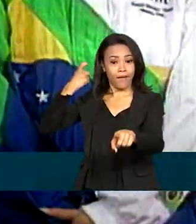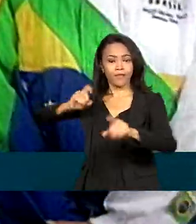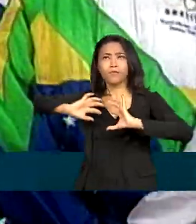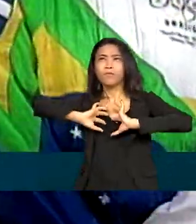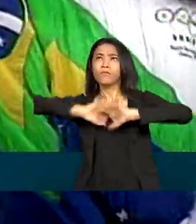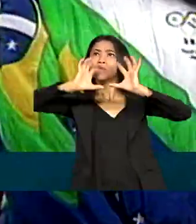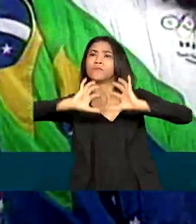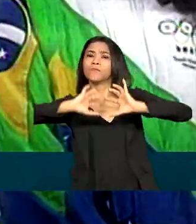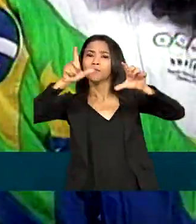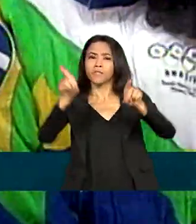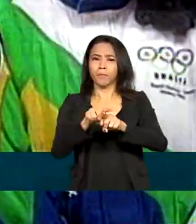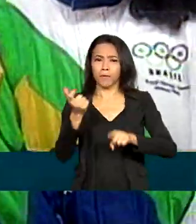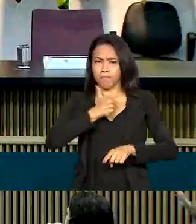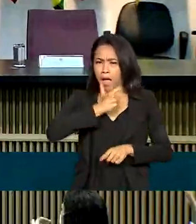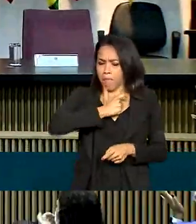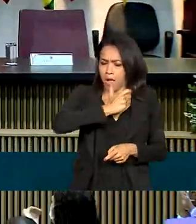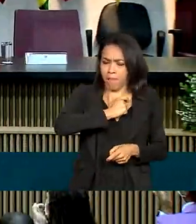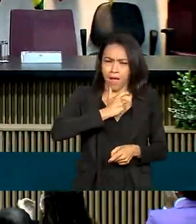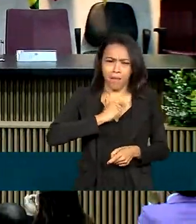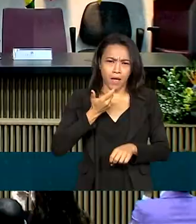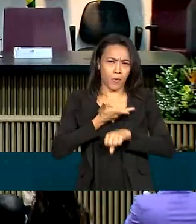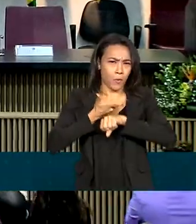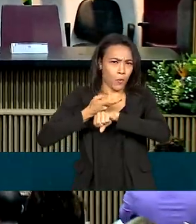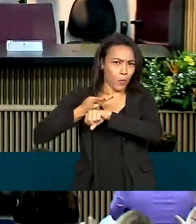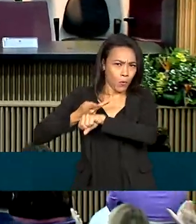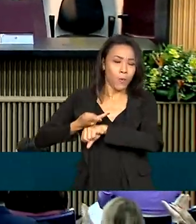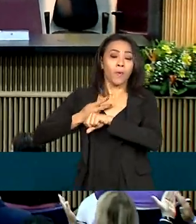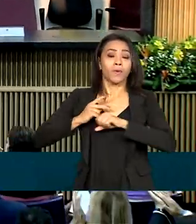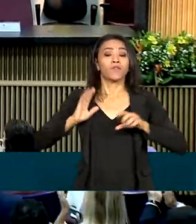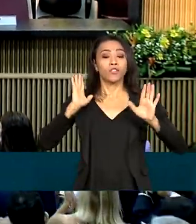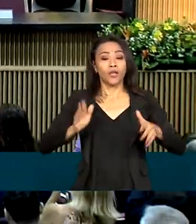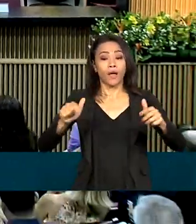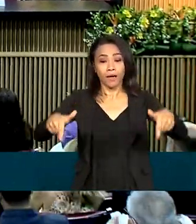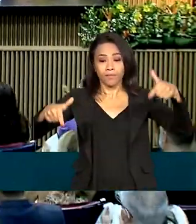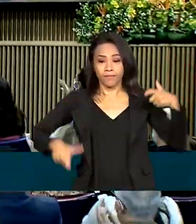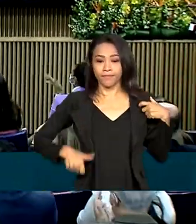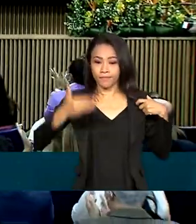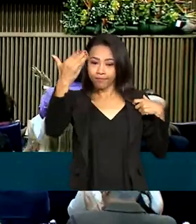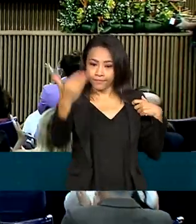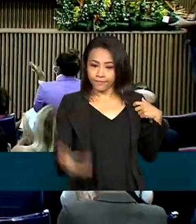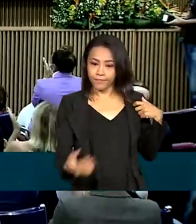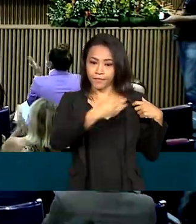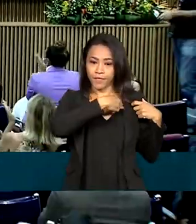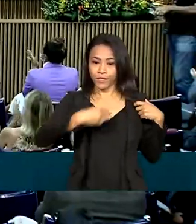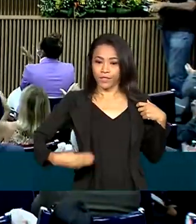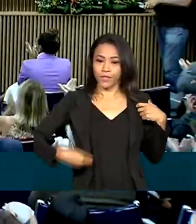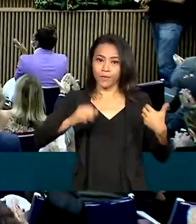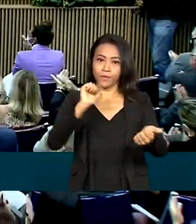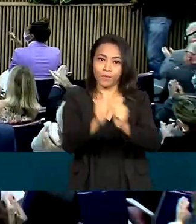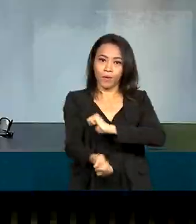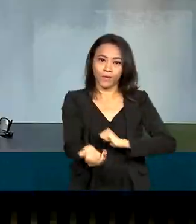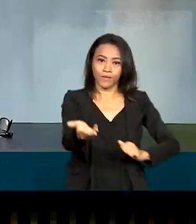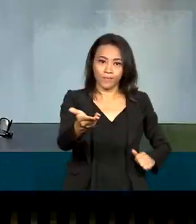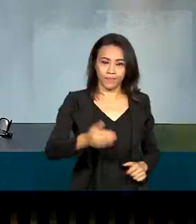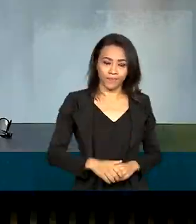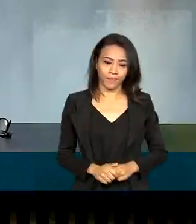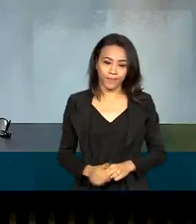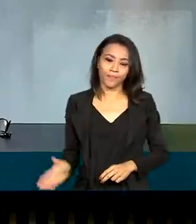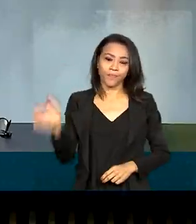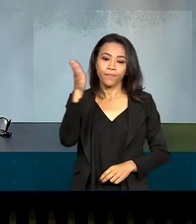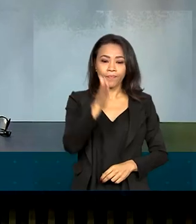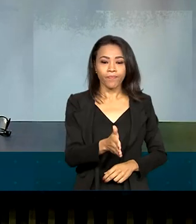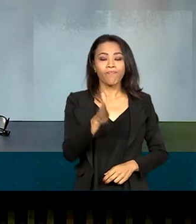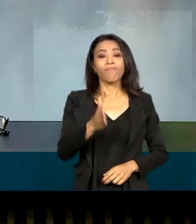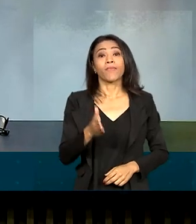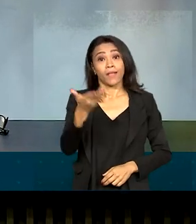e medalhista olímpica Ana Moser assumiu nesta quarta-feira o ministério do esporte. Na cerimônia